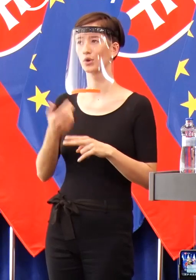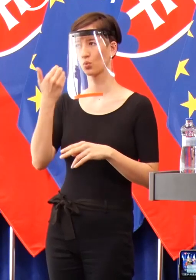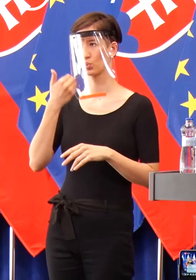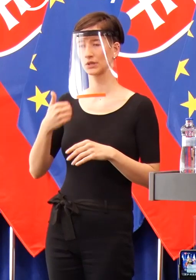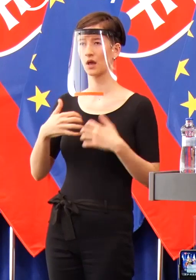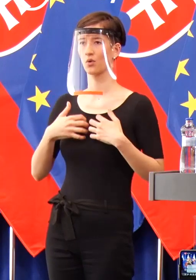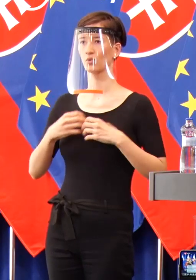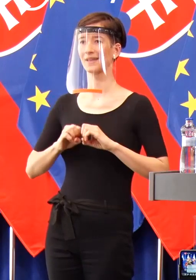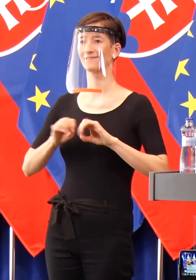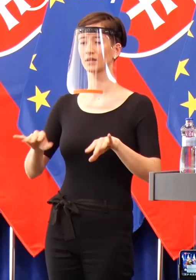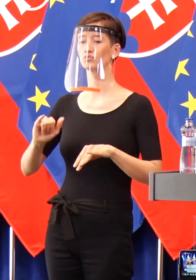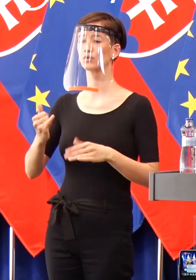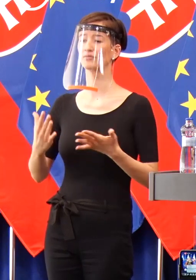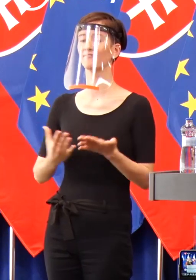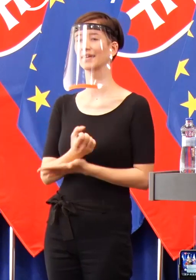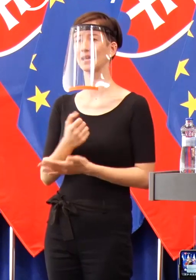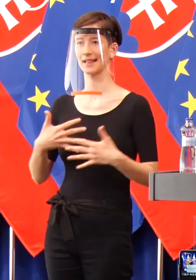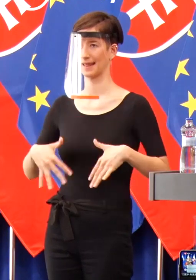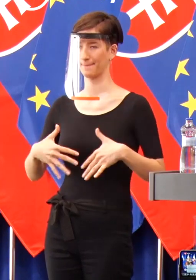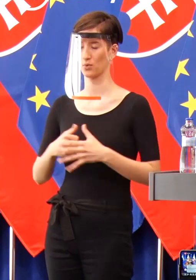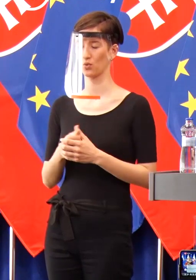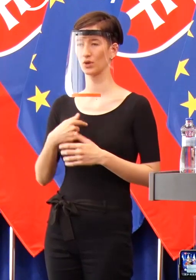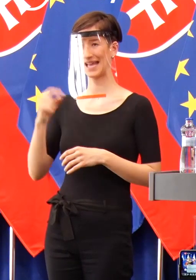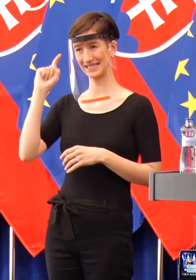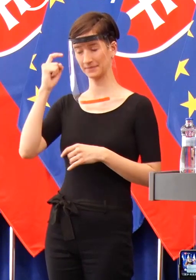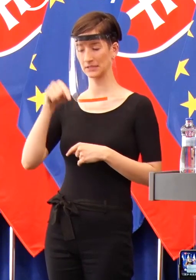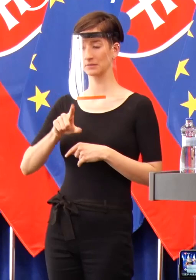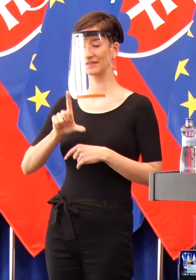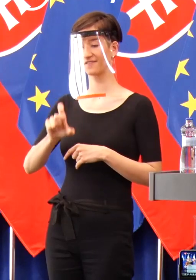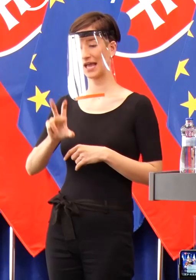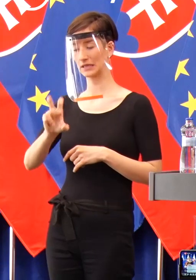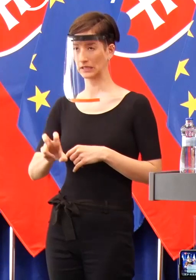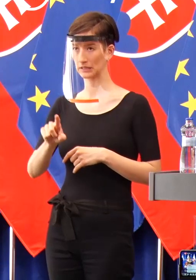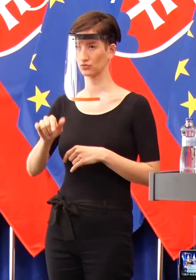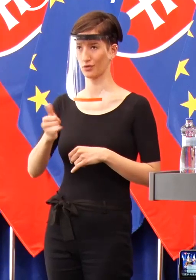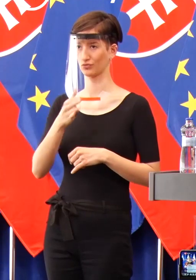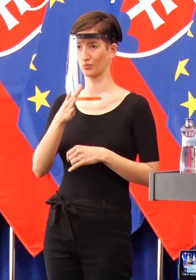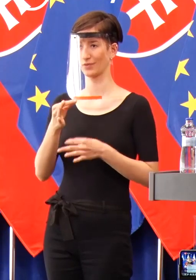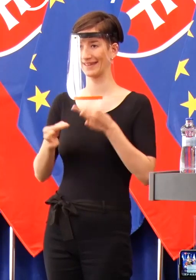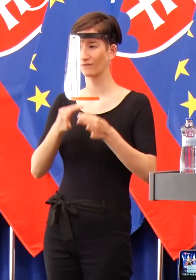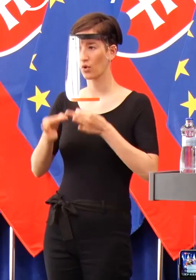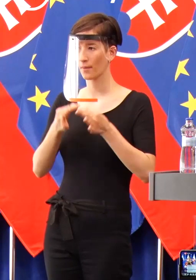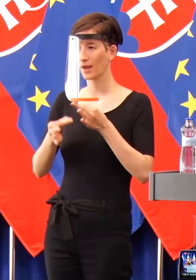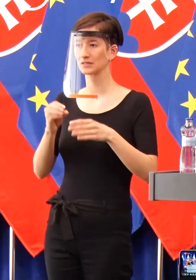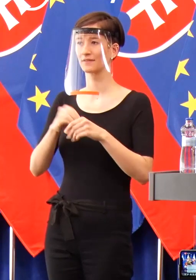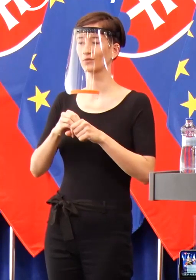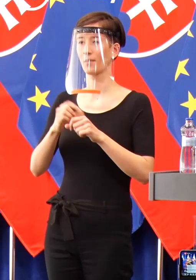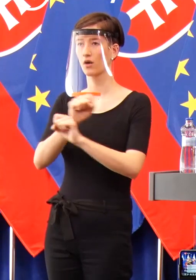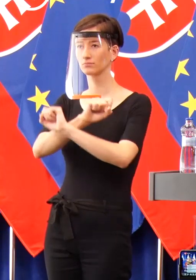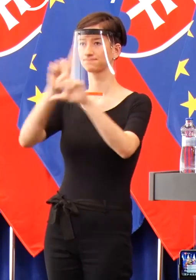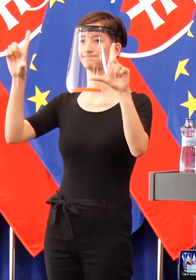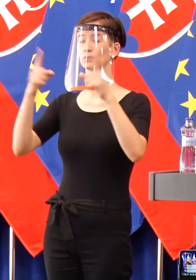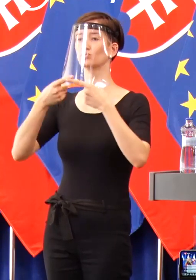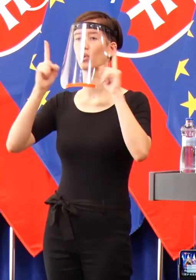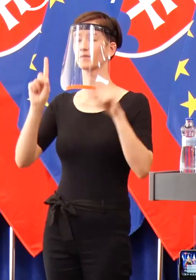Predpokladám, že najbližšie 2-3 týždne napovedia, ako na tom Slovensko reálne je. uvidíme podľa výsledkov